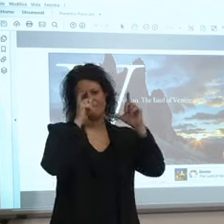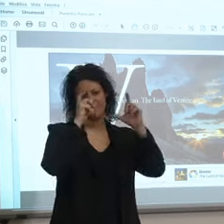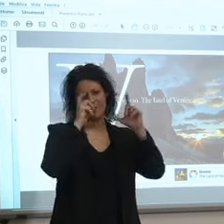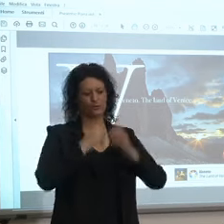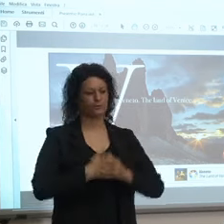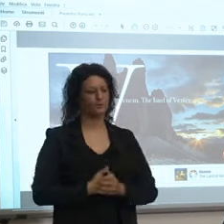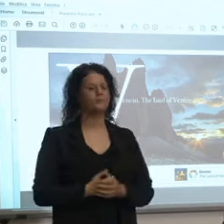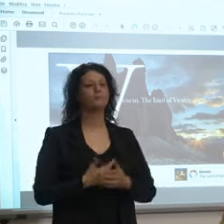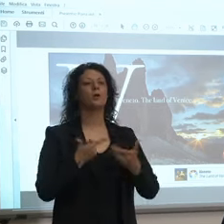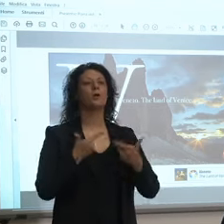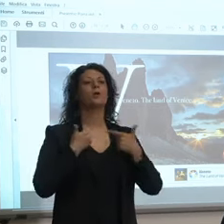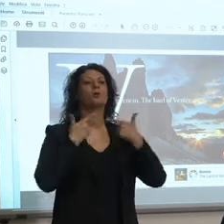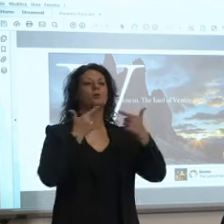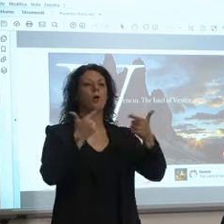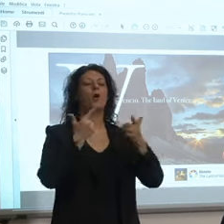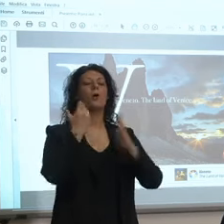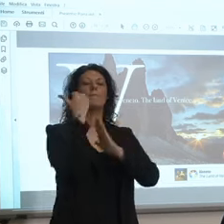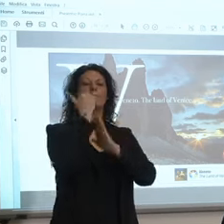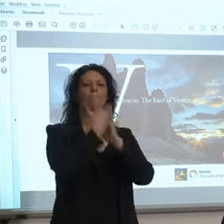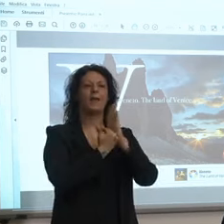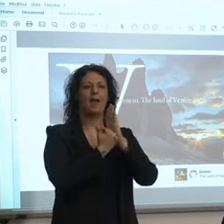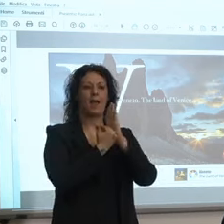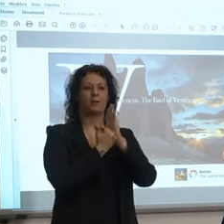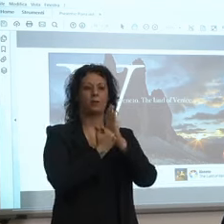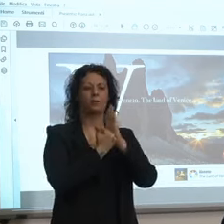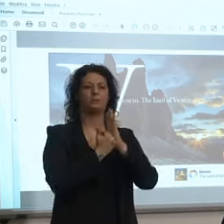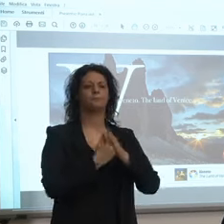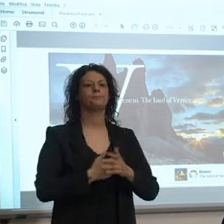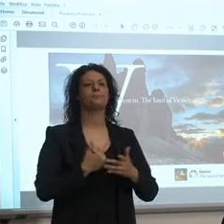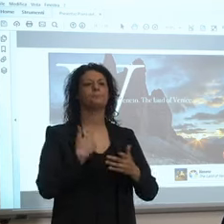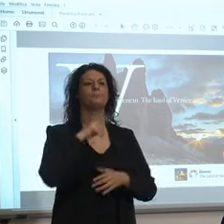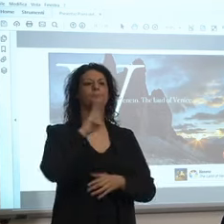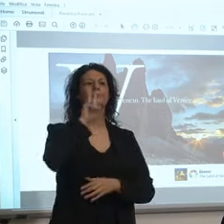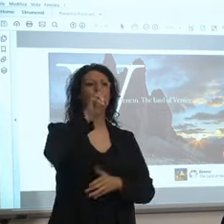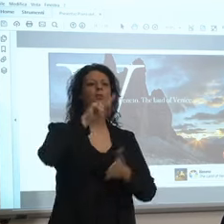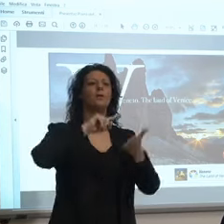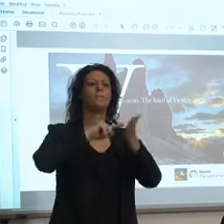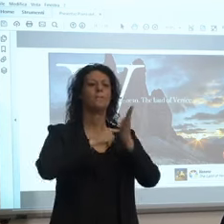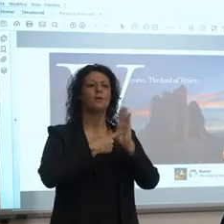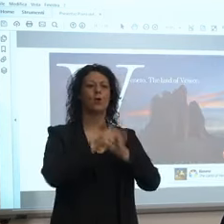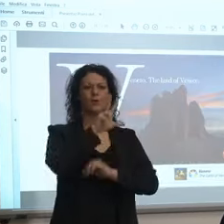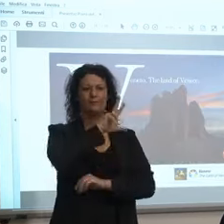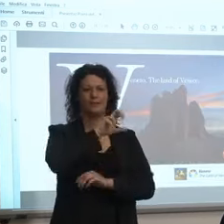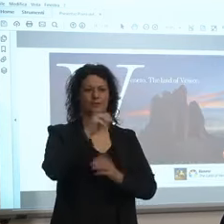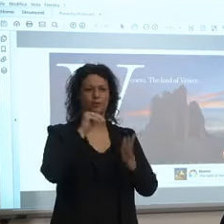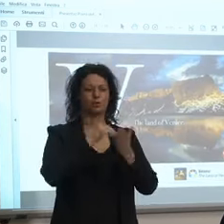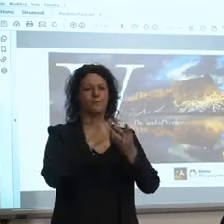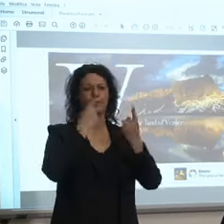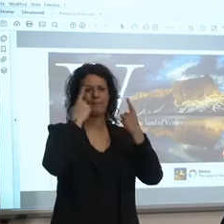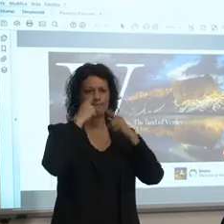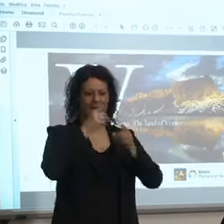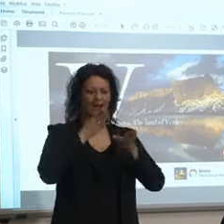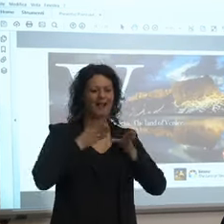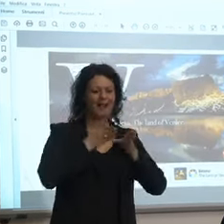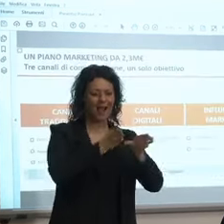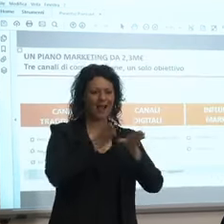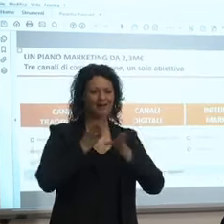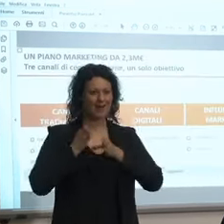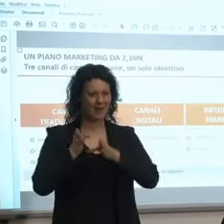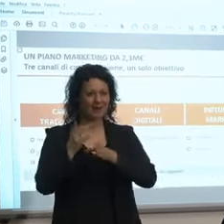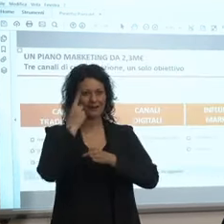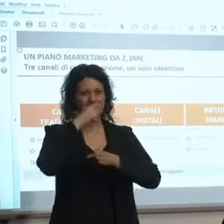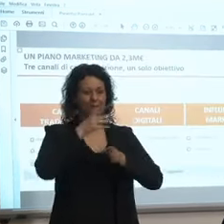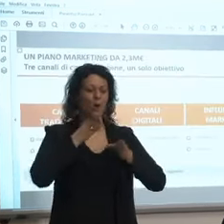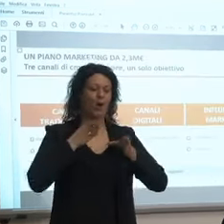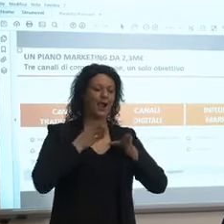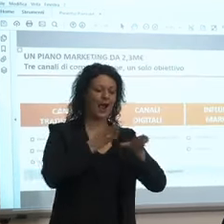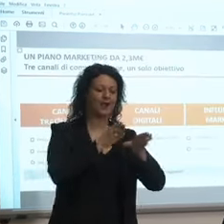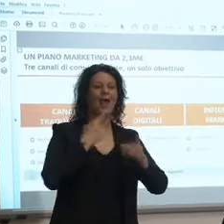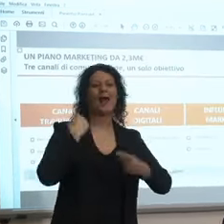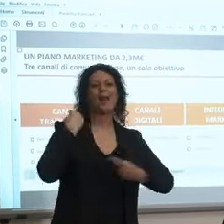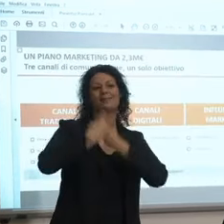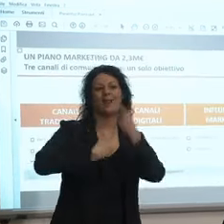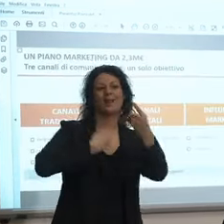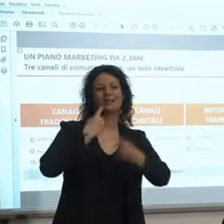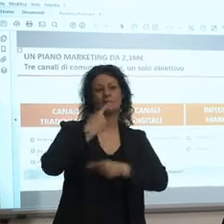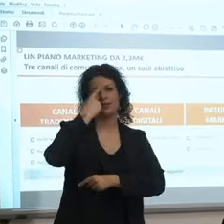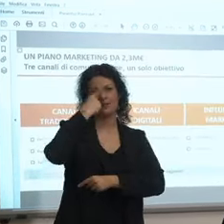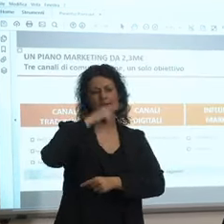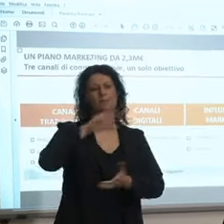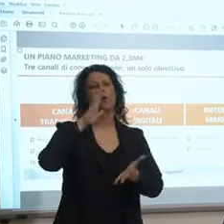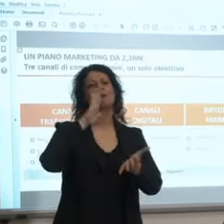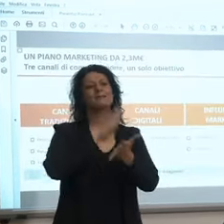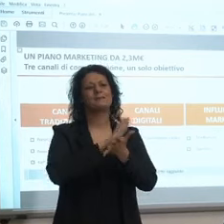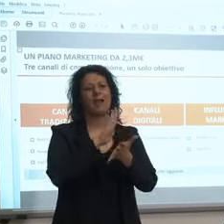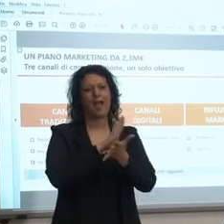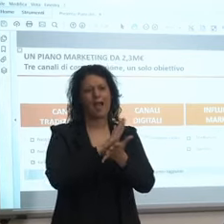piano del marketing 2 milioni e 3 3 canali canale tradizionale quindi piano stampa nazionale piano stampa internazionale il